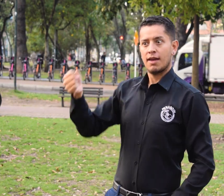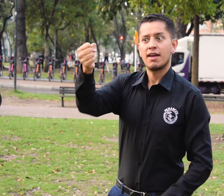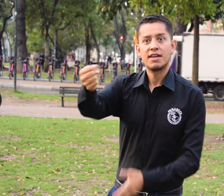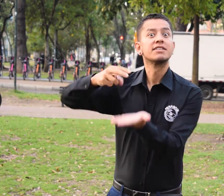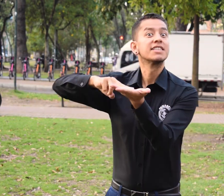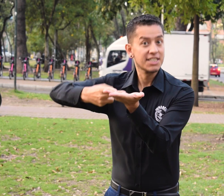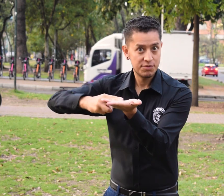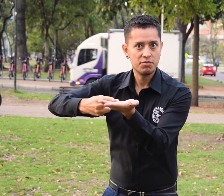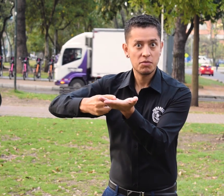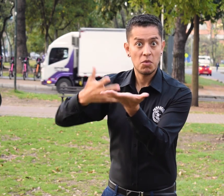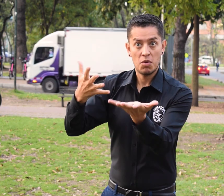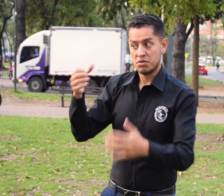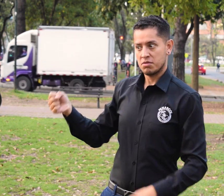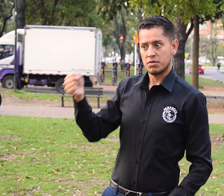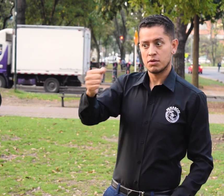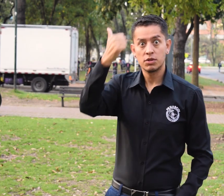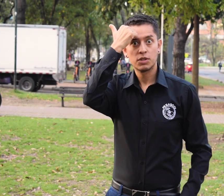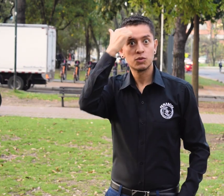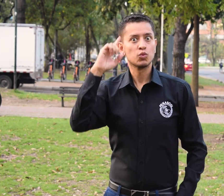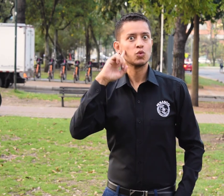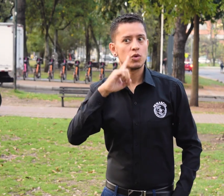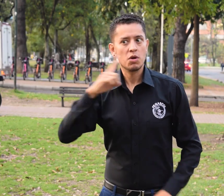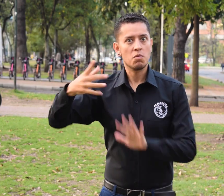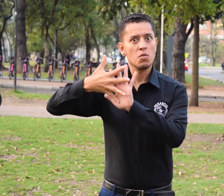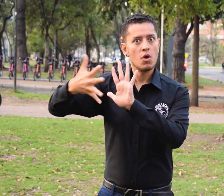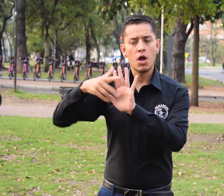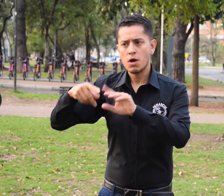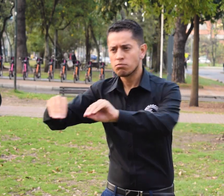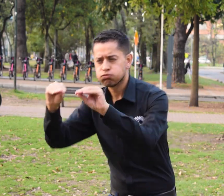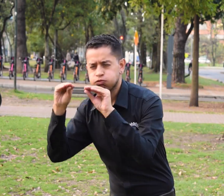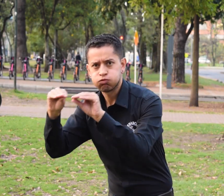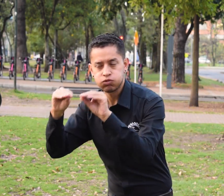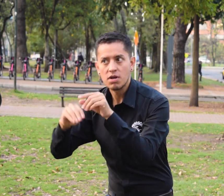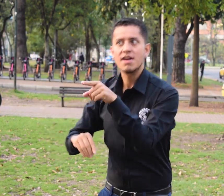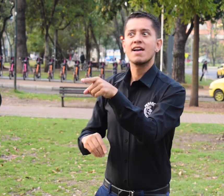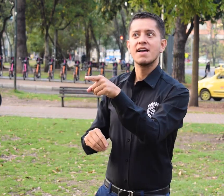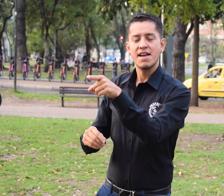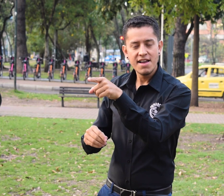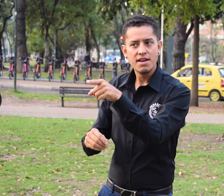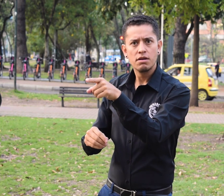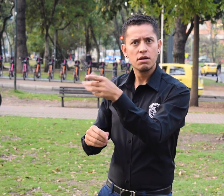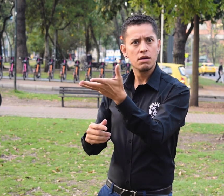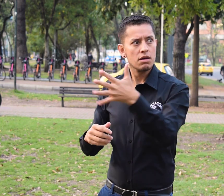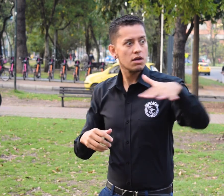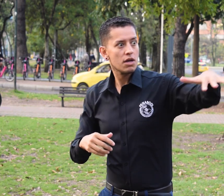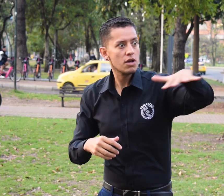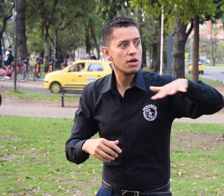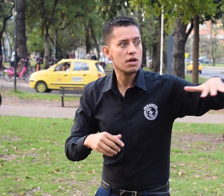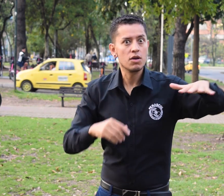de la exigencia de sus derechos, han logrado tener servicios de interpretación, maestros sordos y modelos lingüísticos para la formación.